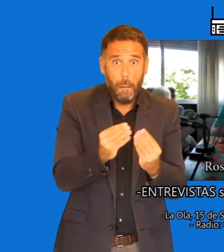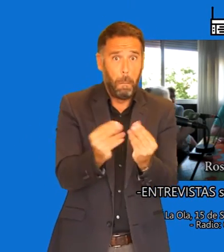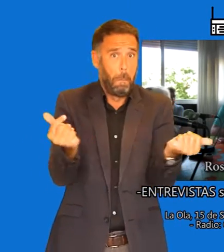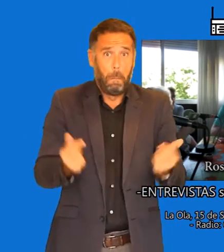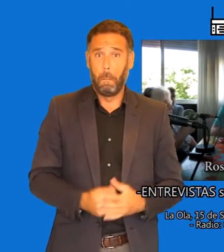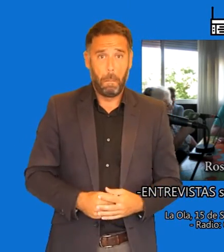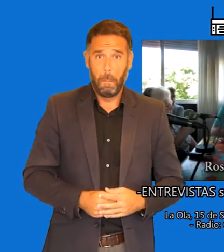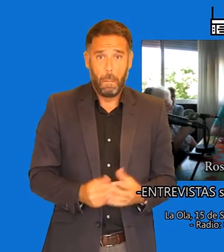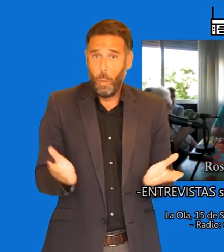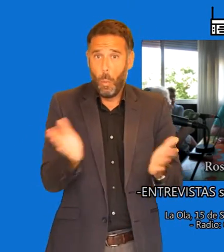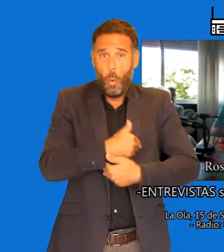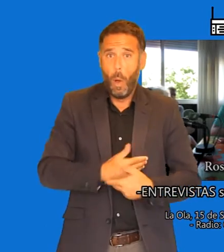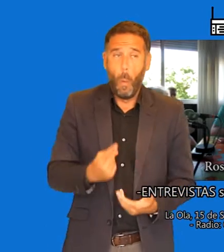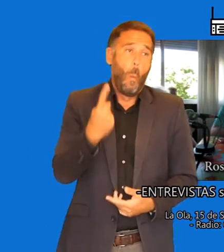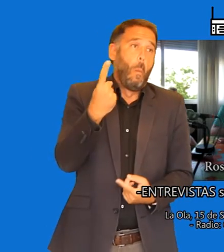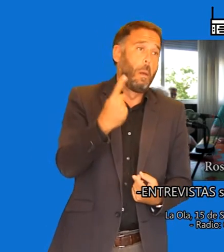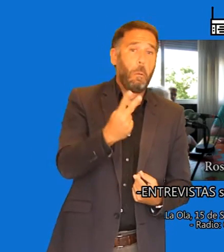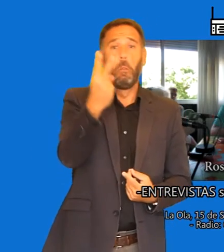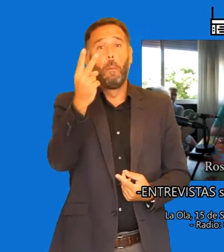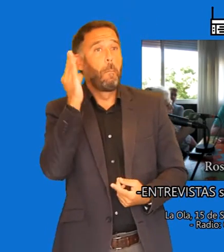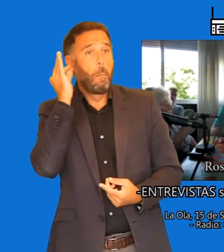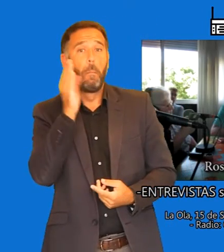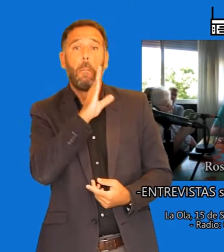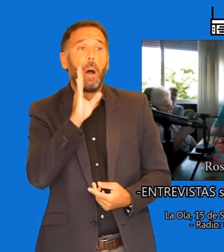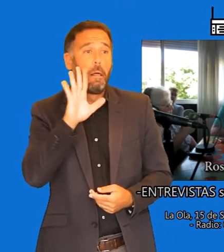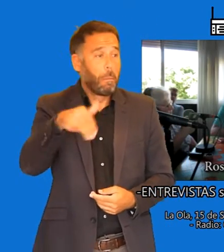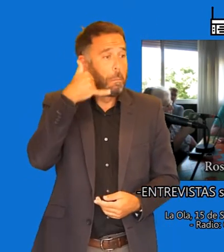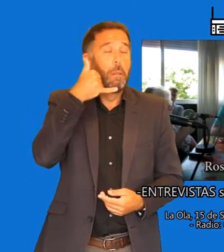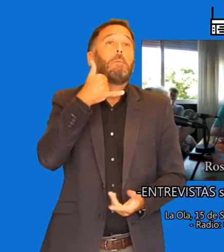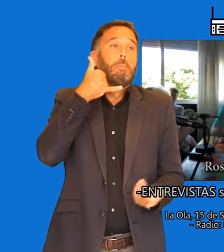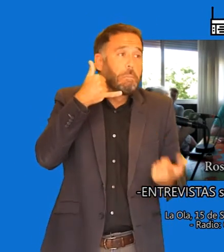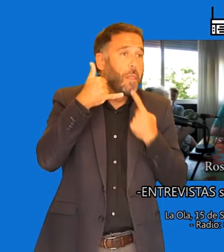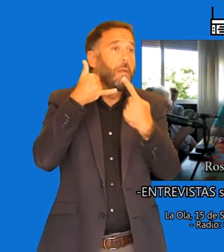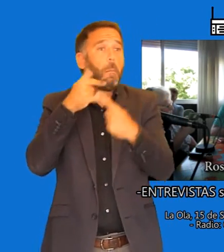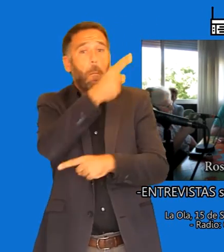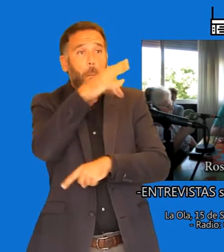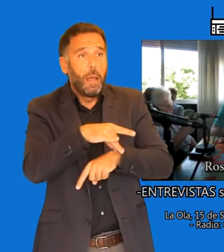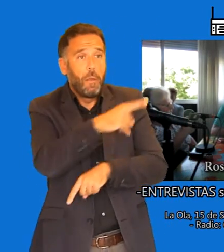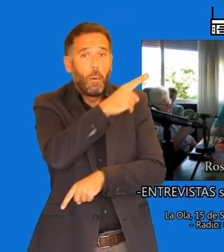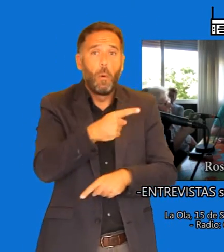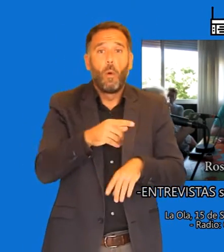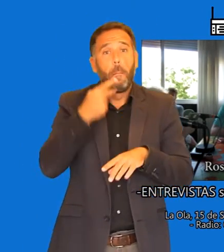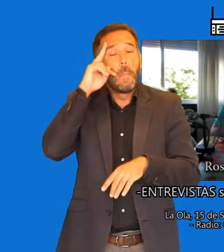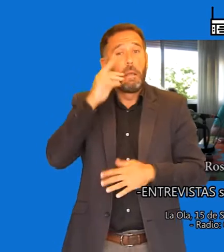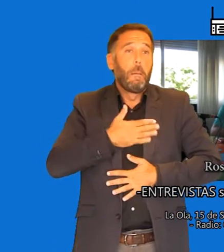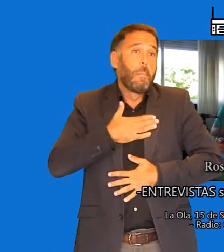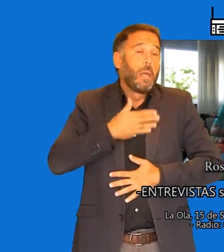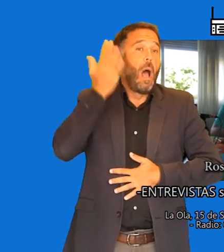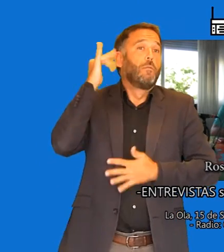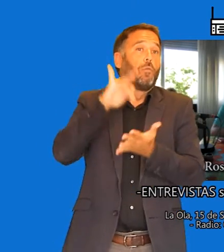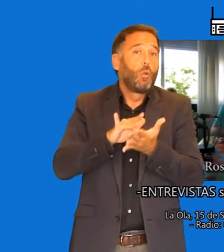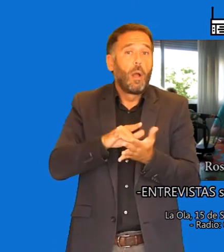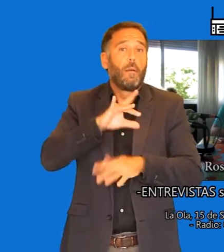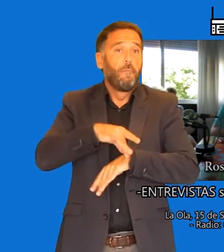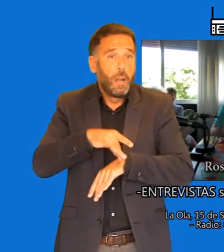mejor, una madre o dos o tres madres que cogemos el teléfono y le podemos decir a la madre cómo nos fue a nosotros cuando nuestros hijos estaban enfermos